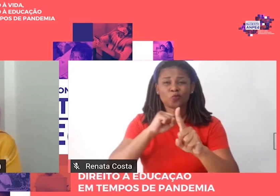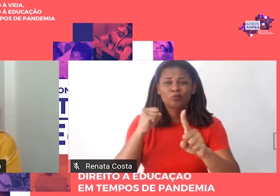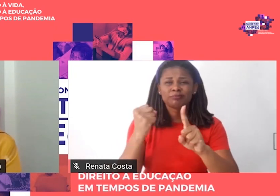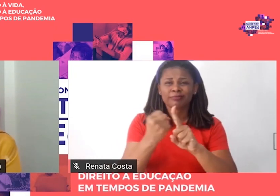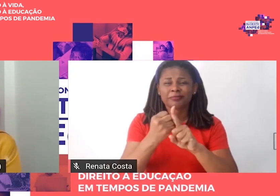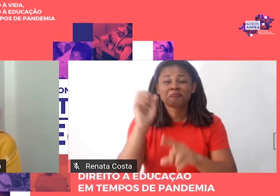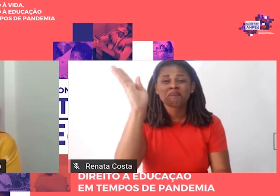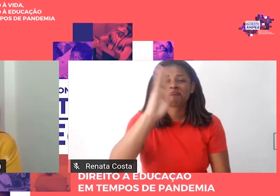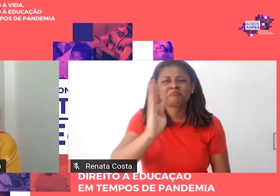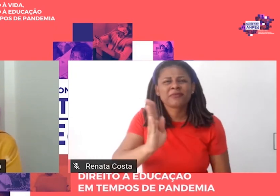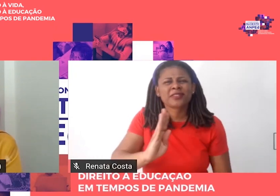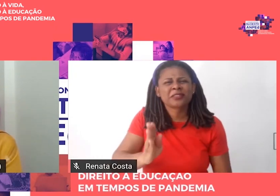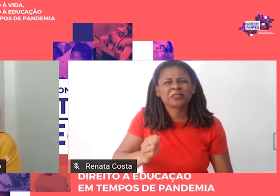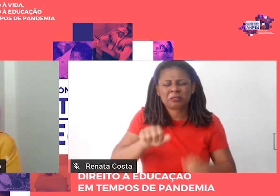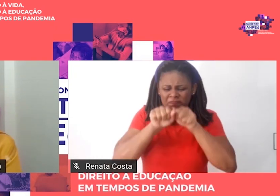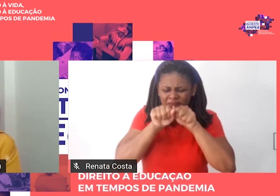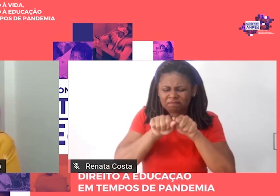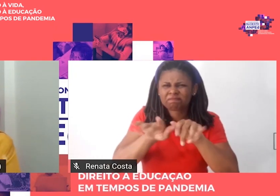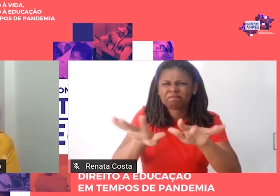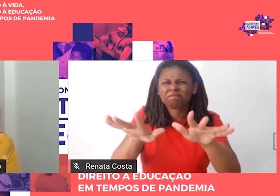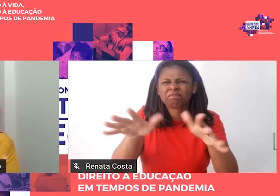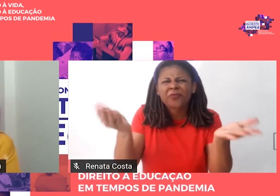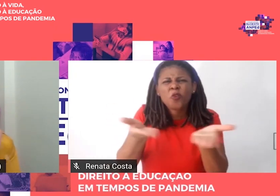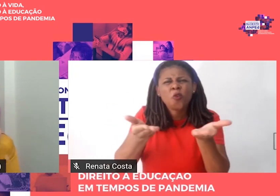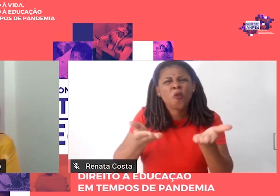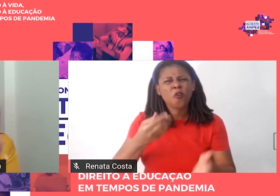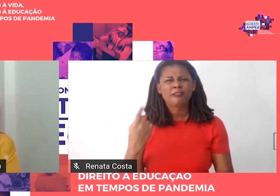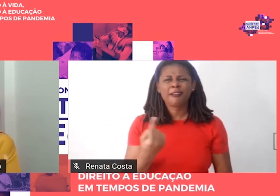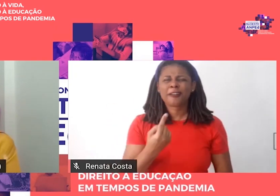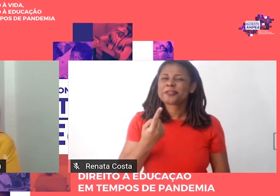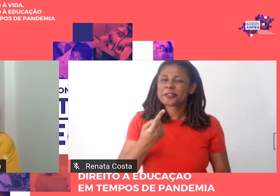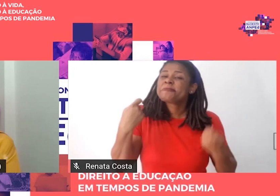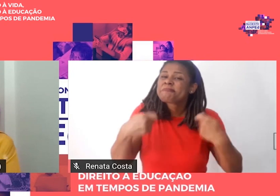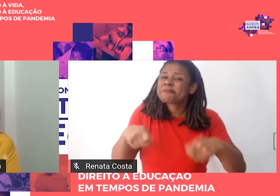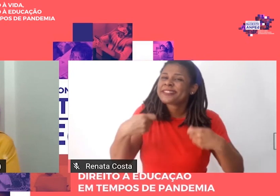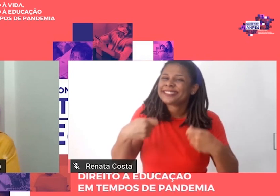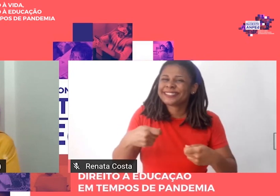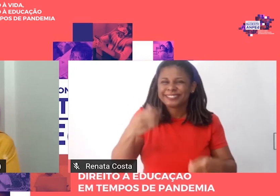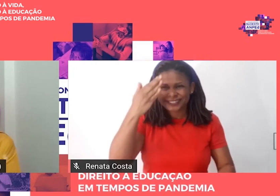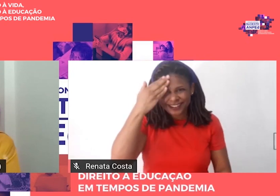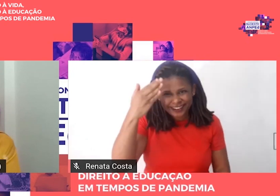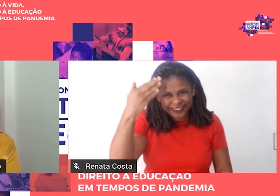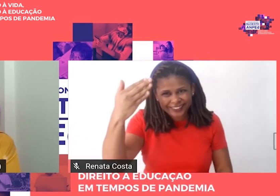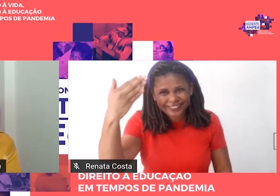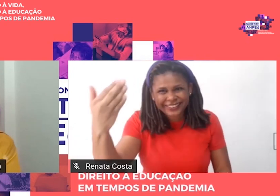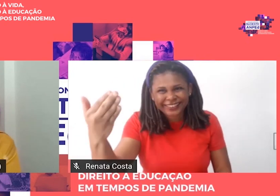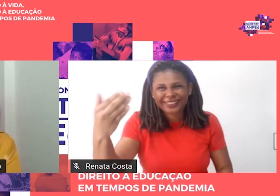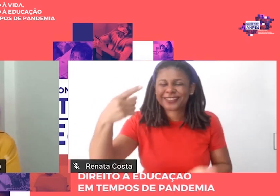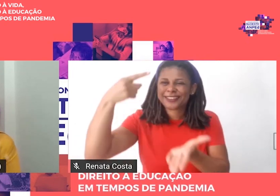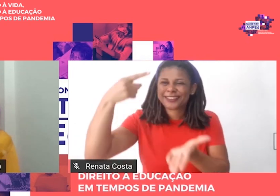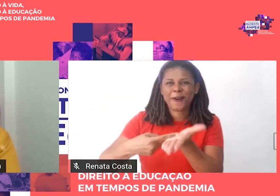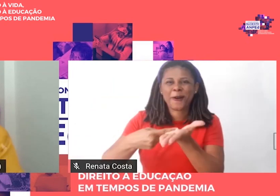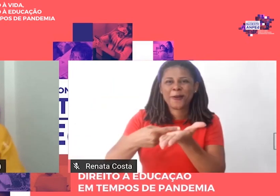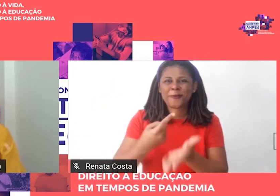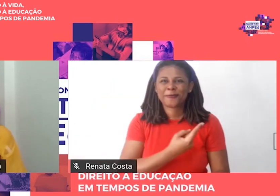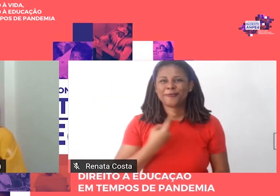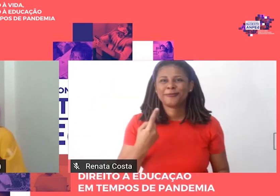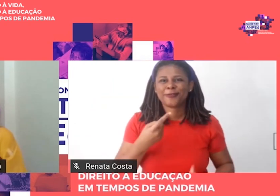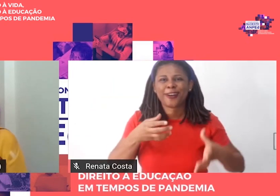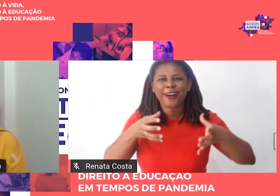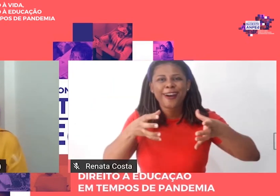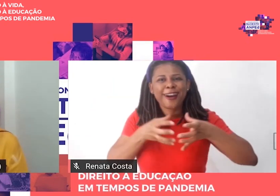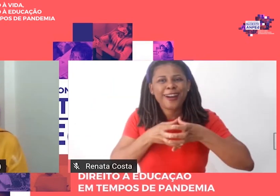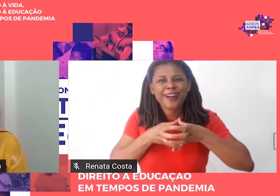presente E exige De nós Uma bela homenagem A gente tem um compromisso Com isso aqui Nessa live Por